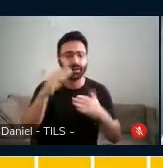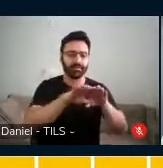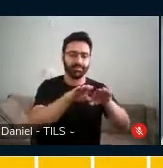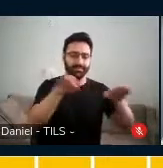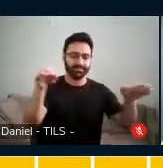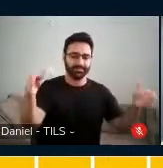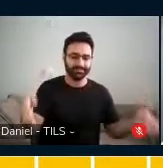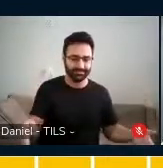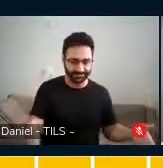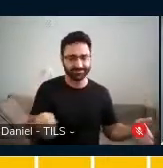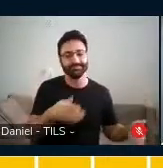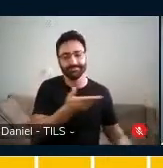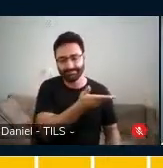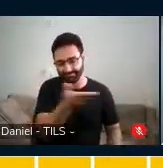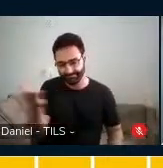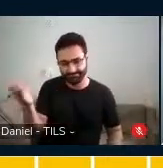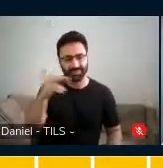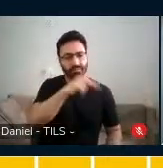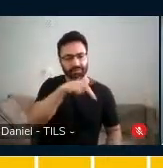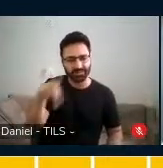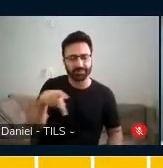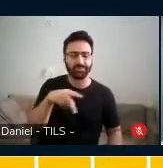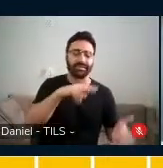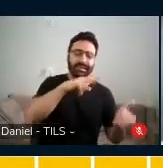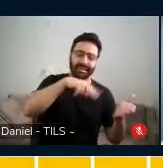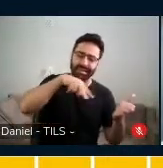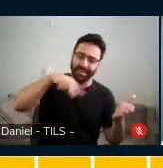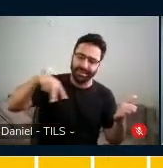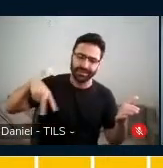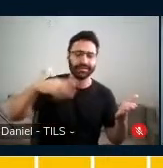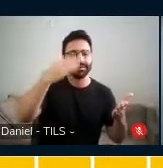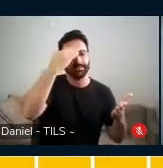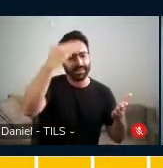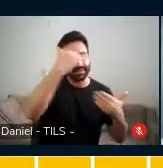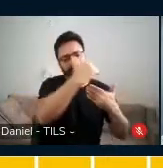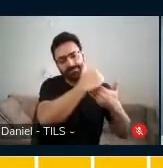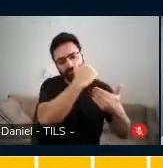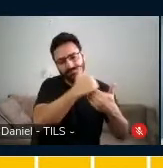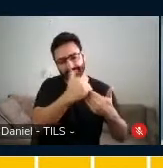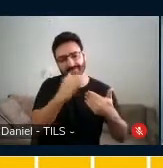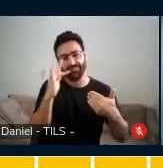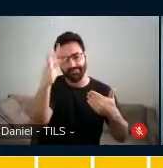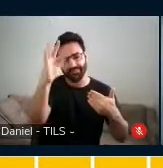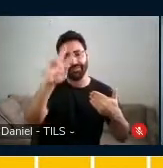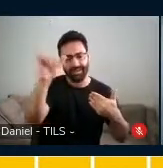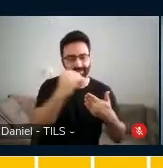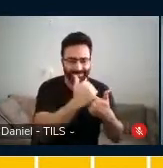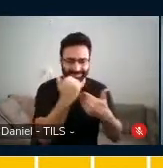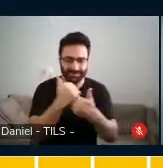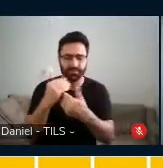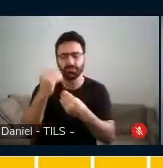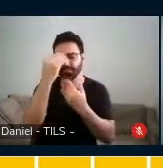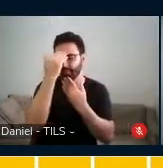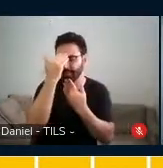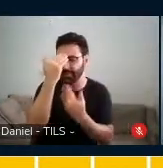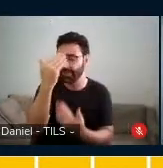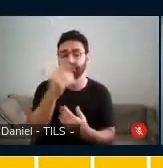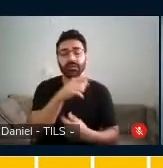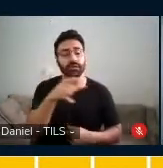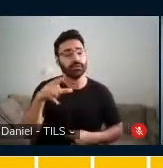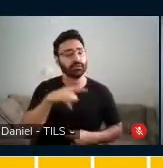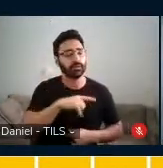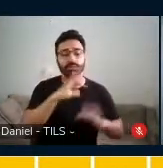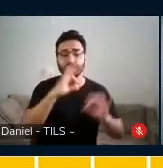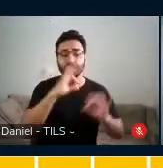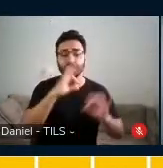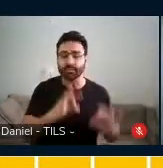leitura cuidadosa, pelas considerações que irão fazer, porque eu tenho certeza que foi com muito